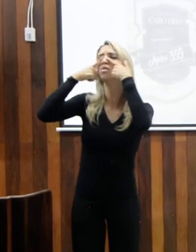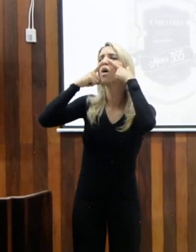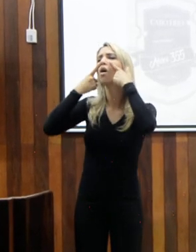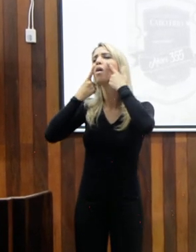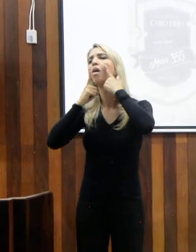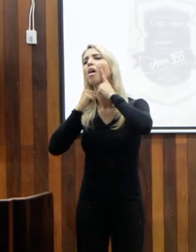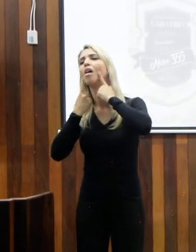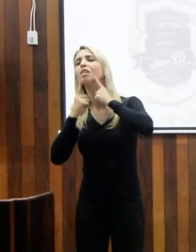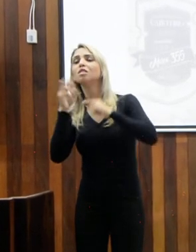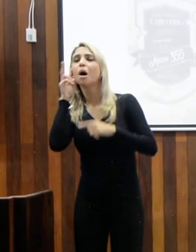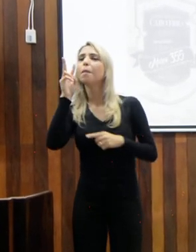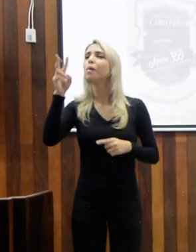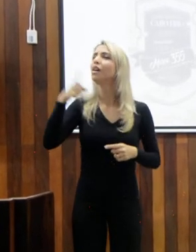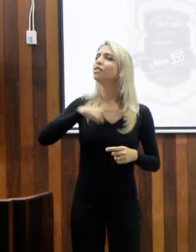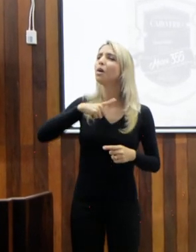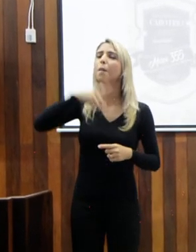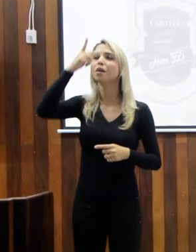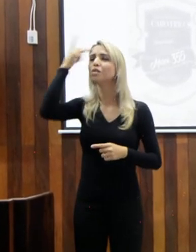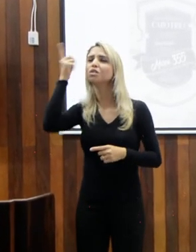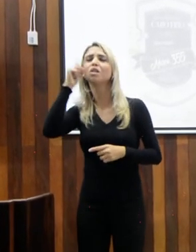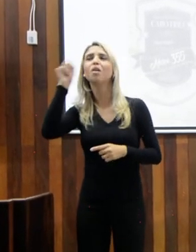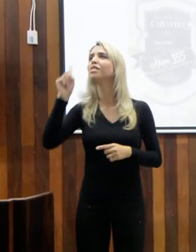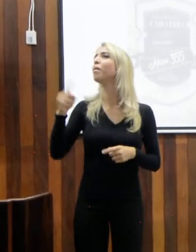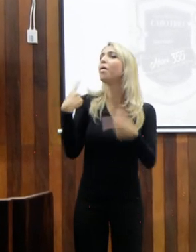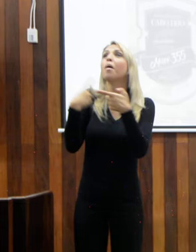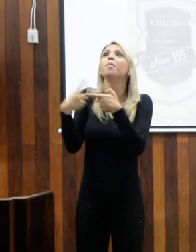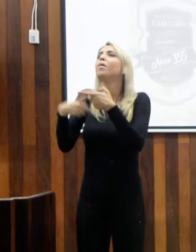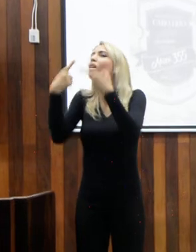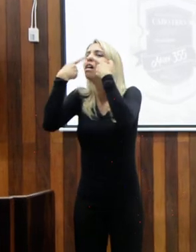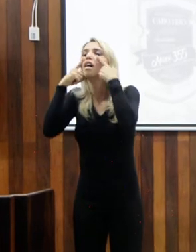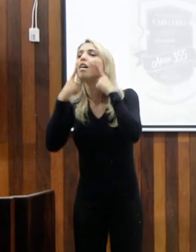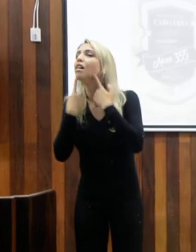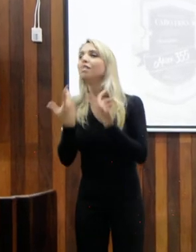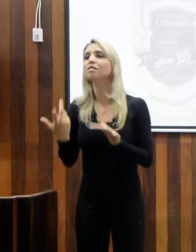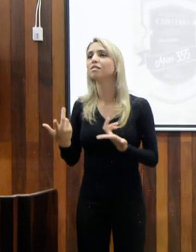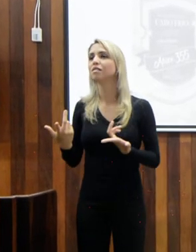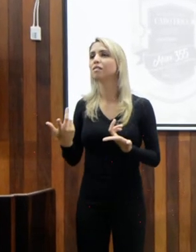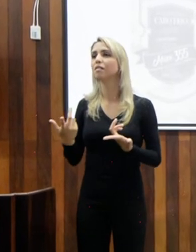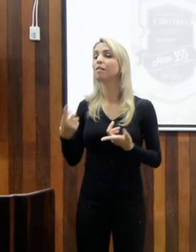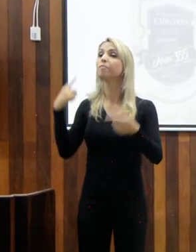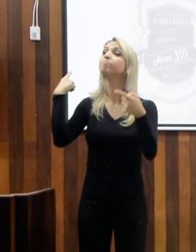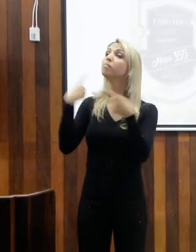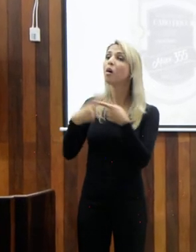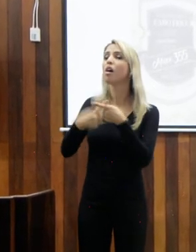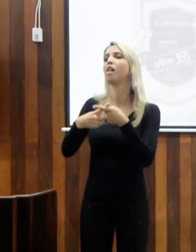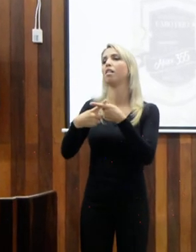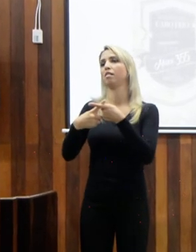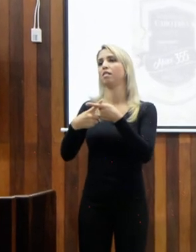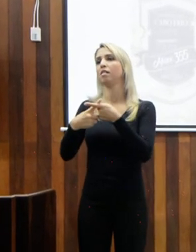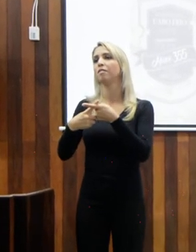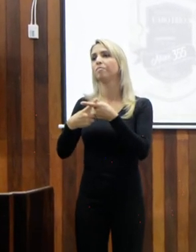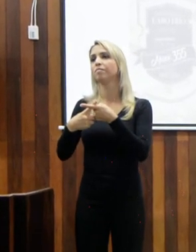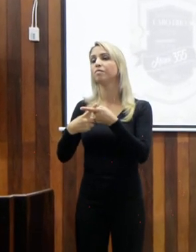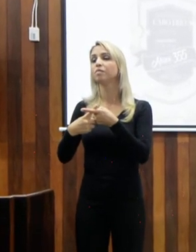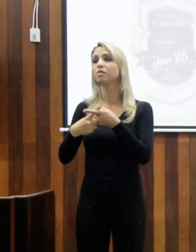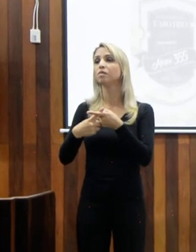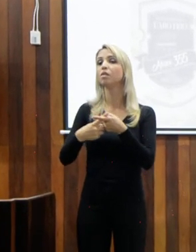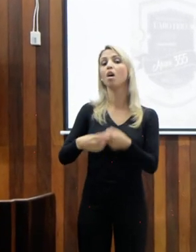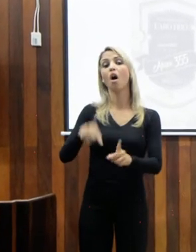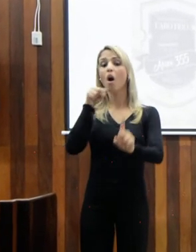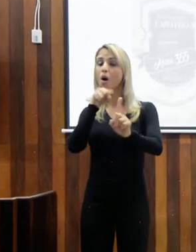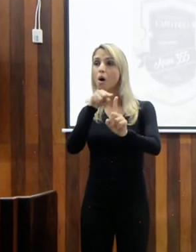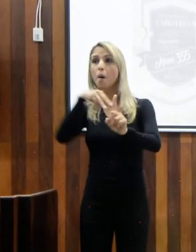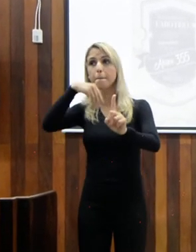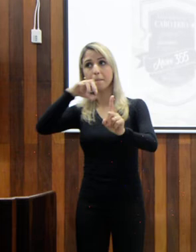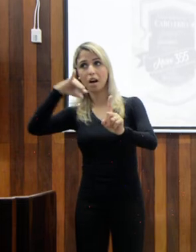entendendo porque elas estavam chorando. Porque o Márcio teve um lado que ele só fez mal a